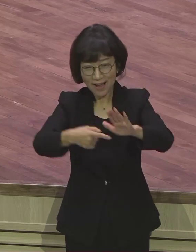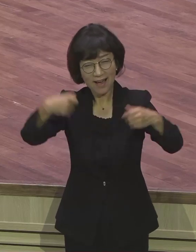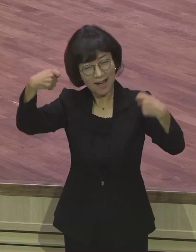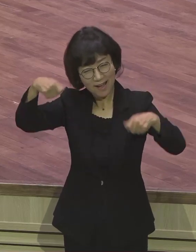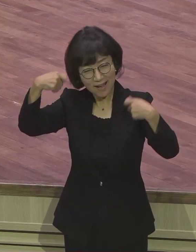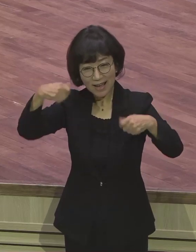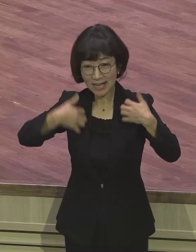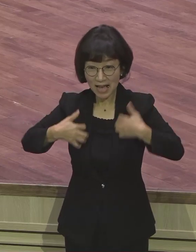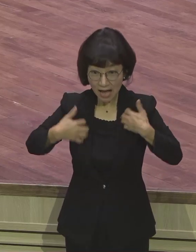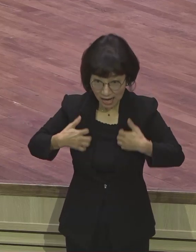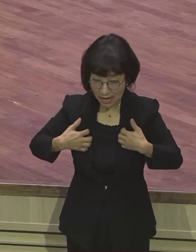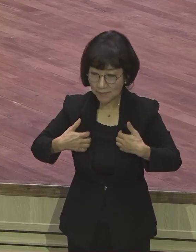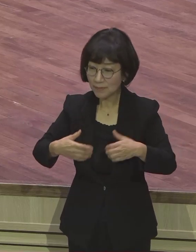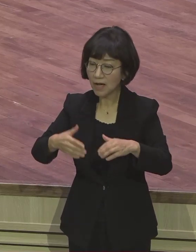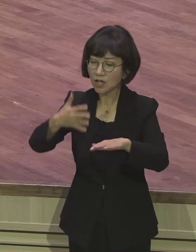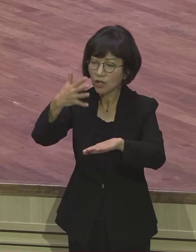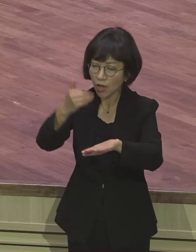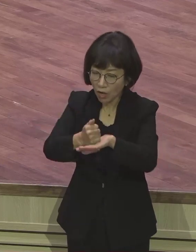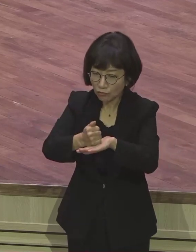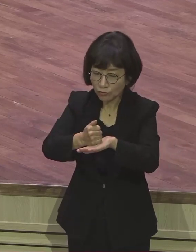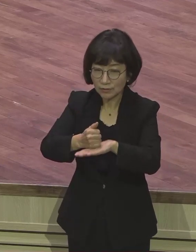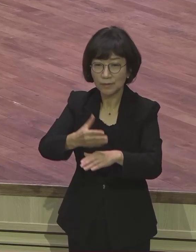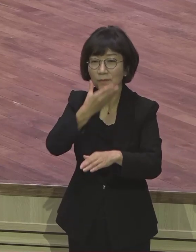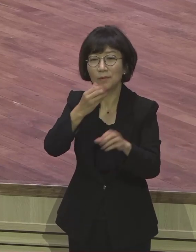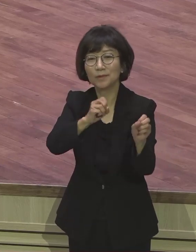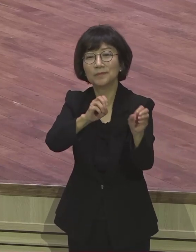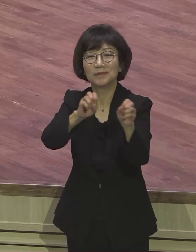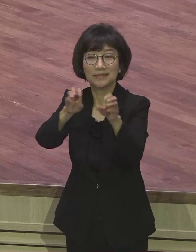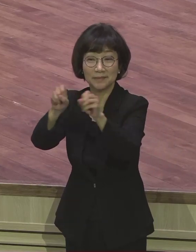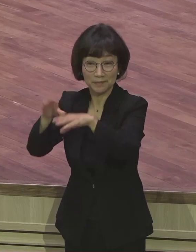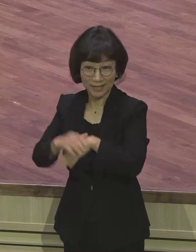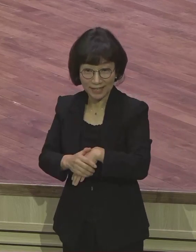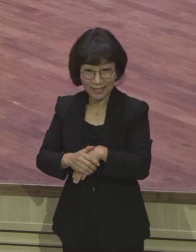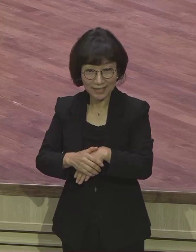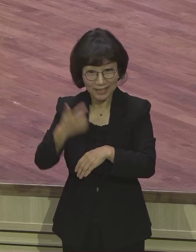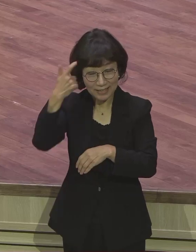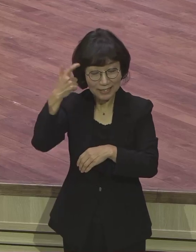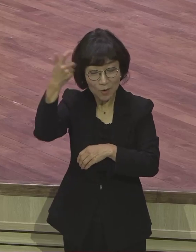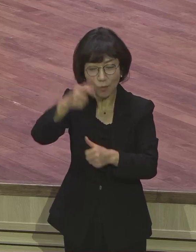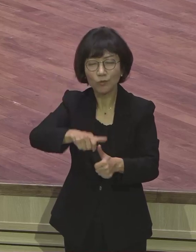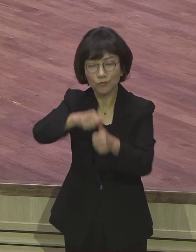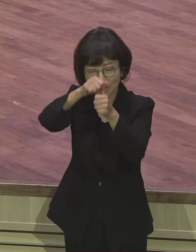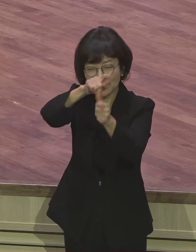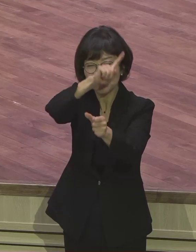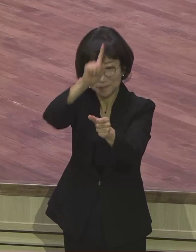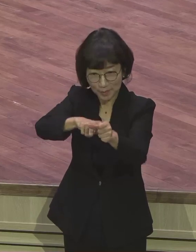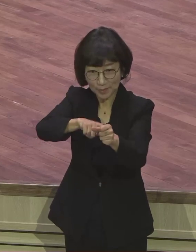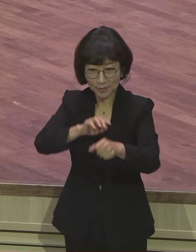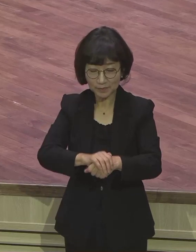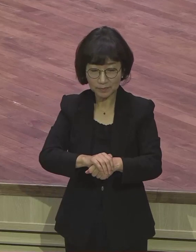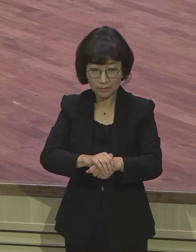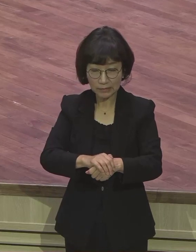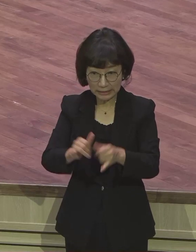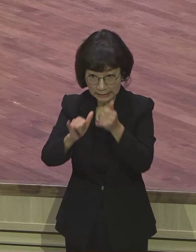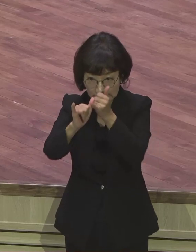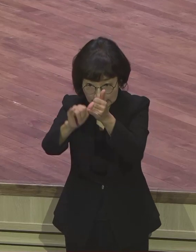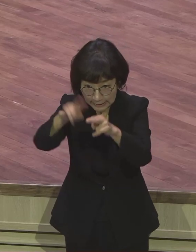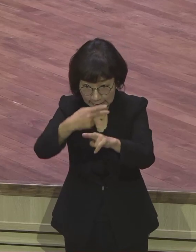세워가는 교회 부흥을 위한 전도를 위한 영혼 살리기 위해서 아멘 1등이 목표가 아니라 그 협원들 말할 거예요 그